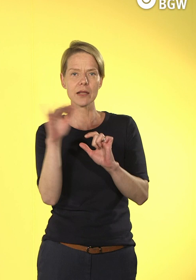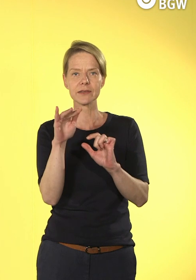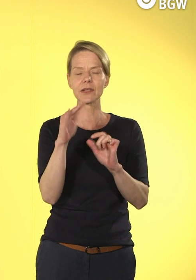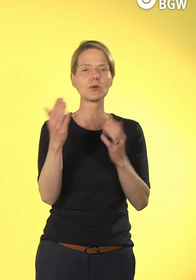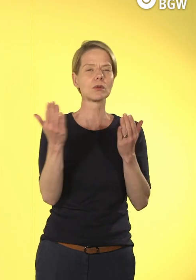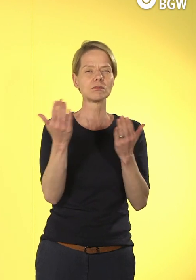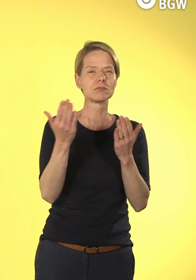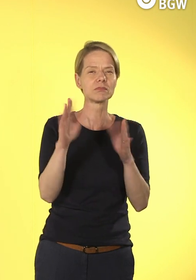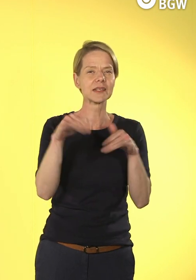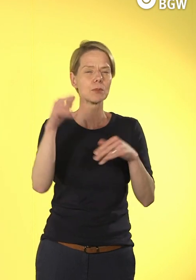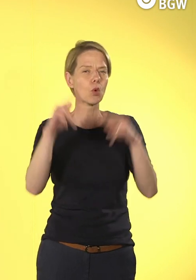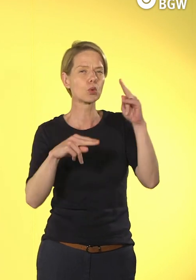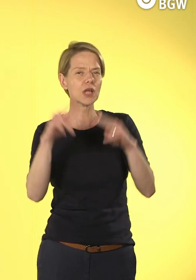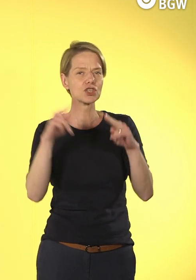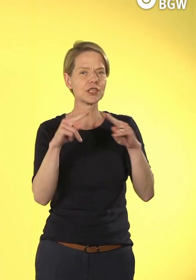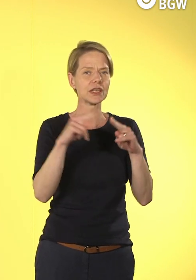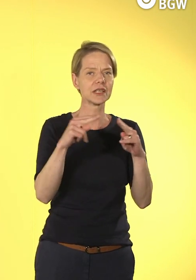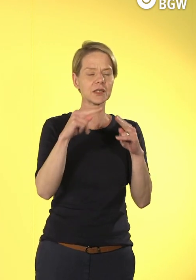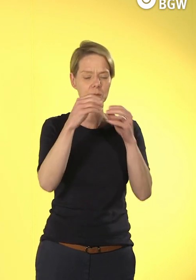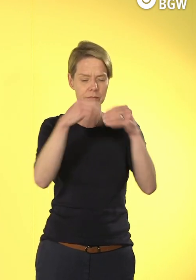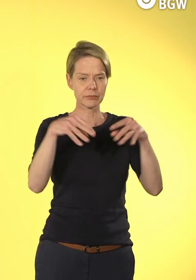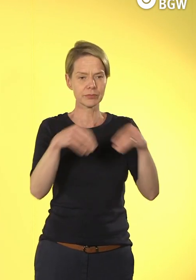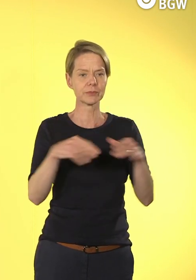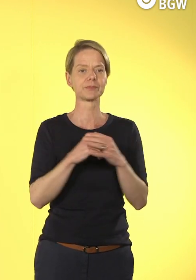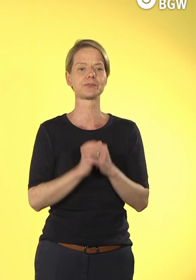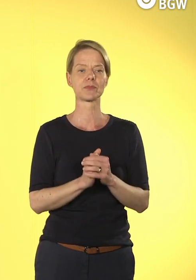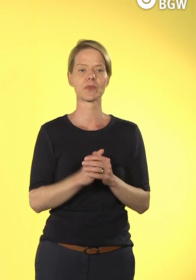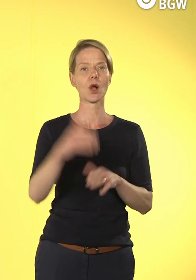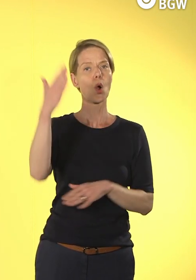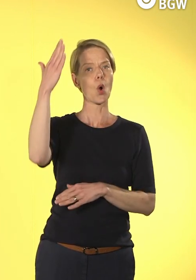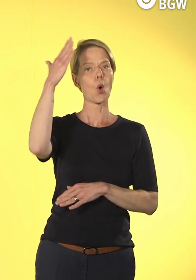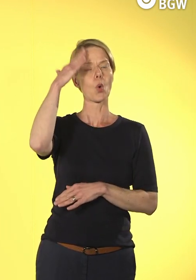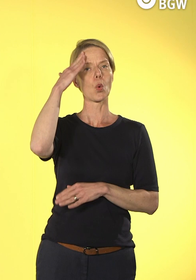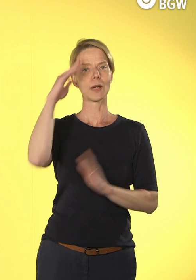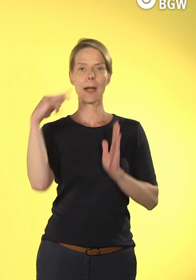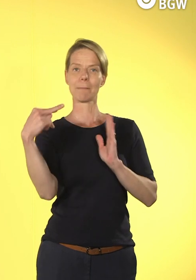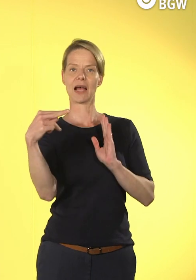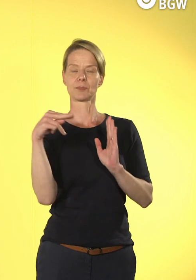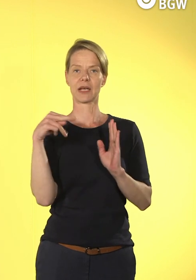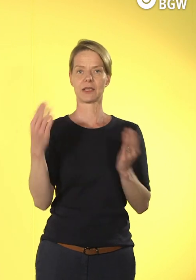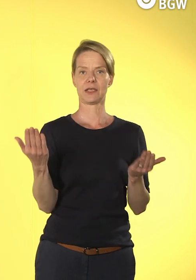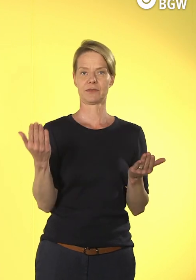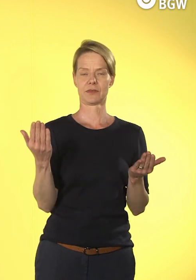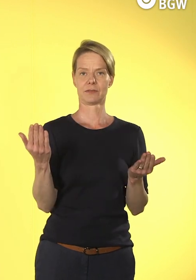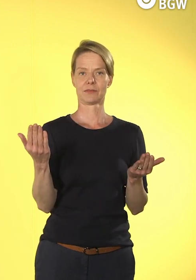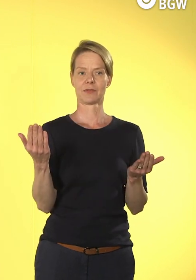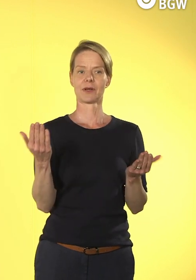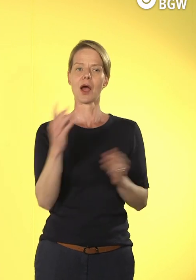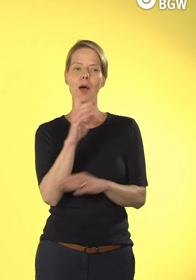Punkte herausgefiltert, wo wir sagen als Unternehmen, hier möchten wir einen Beitrag leisten. Digitale Teilhabe, vorhin haben Sie